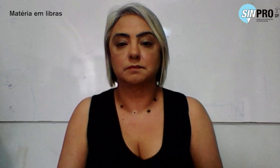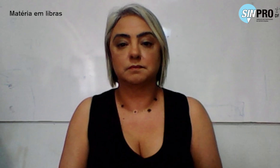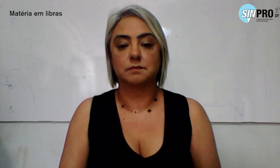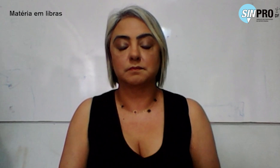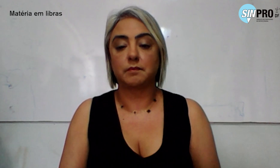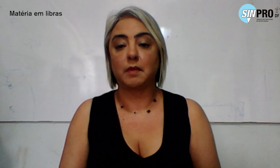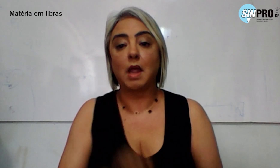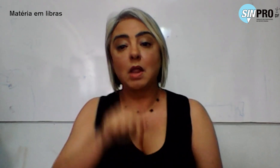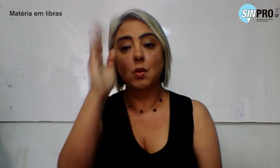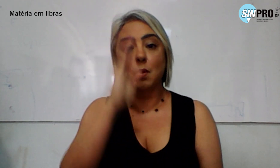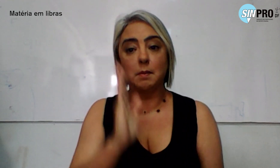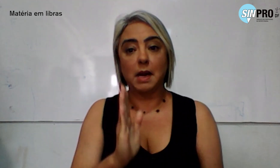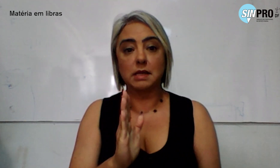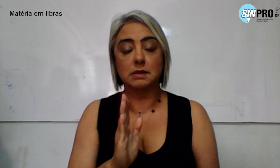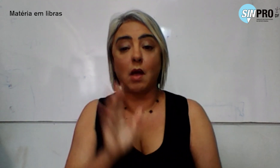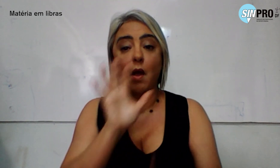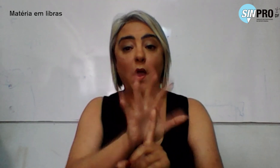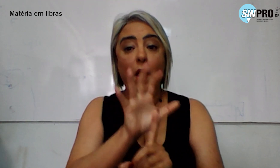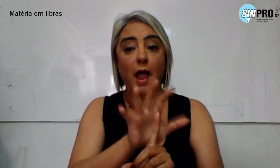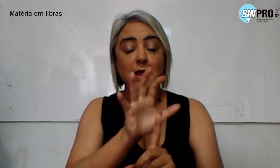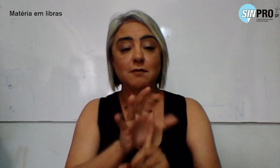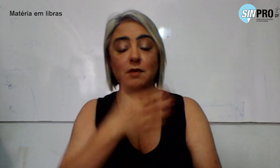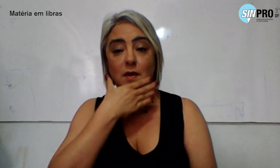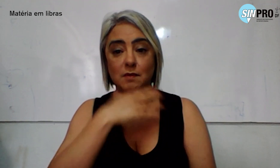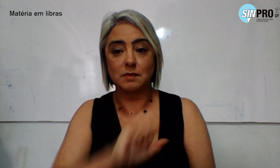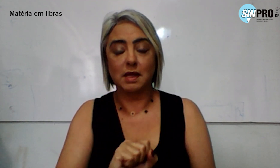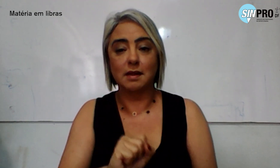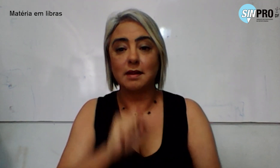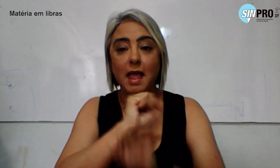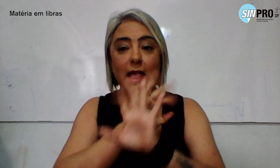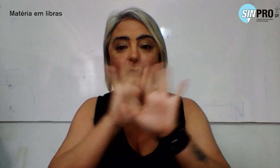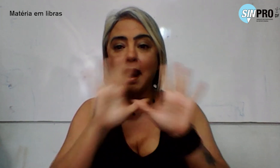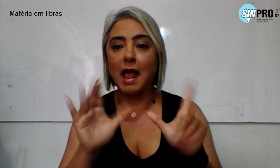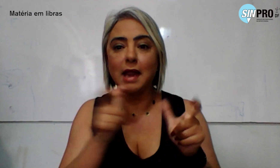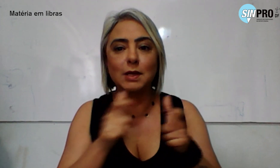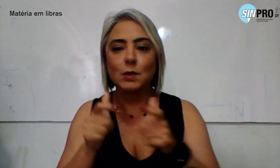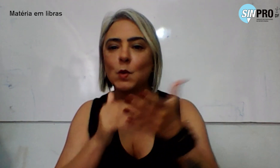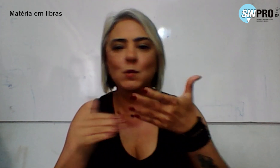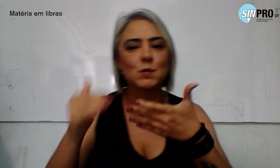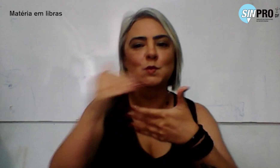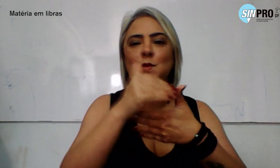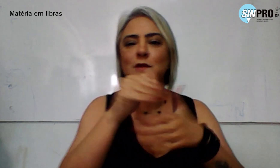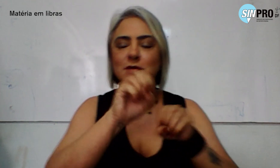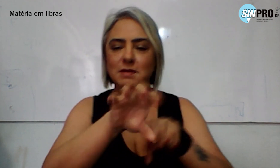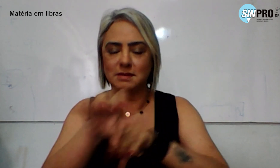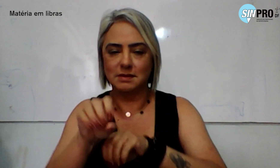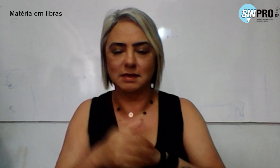No Brasil, a influência de Freire é evidente em todos os níveis de ensino, desde a